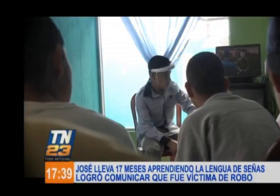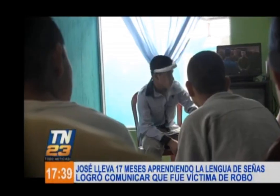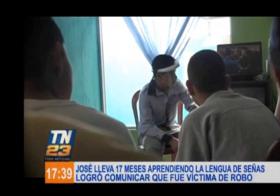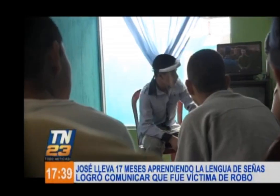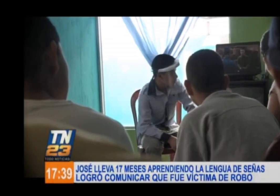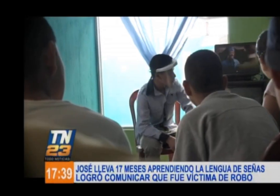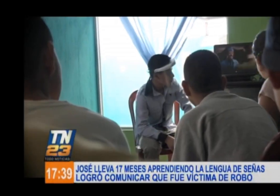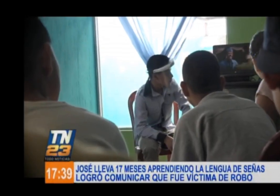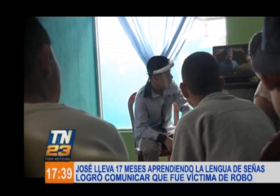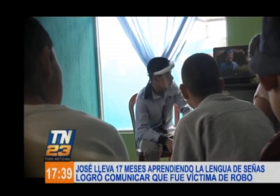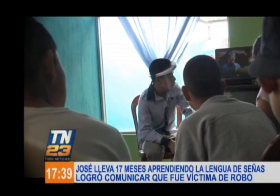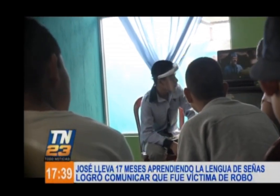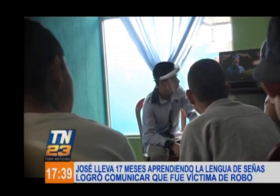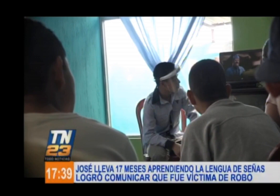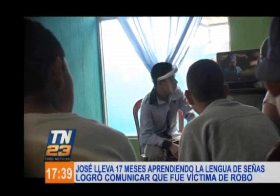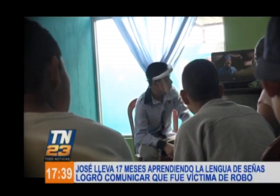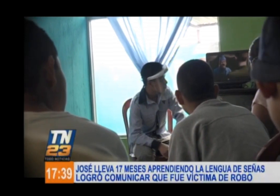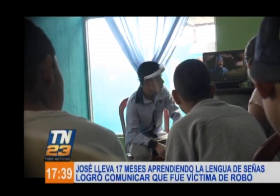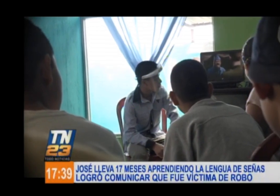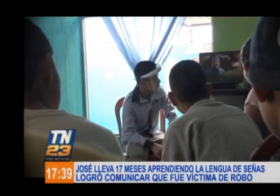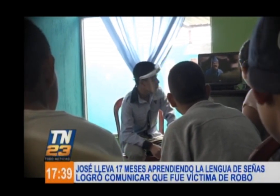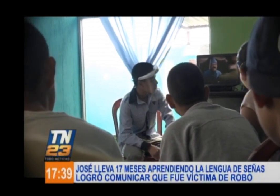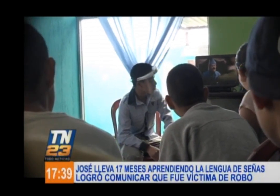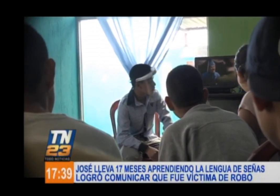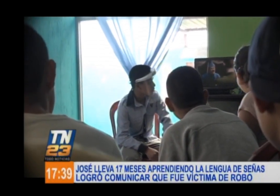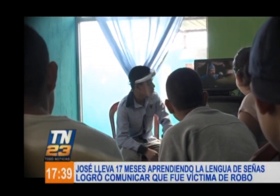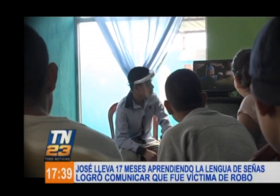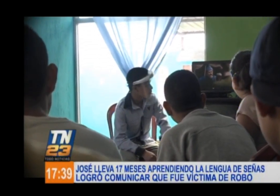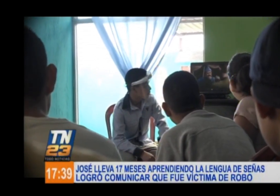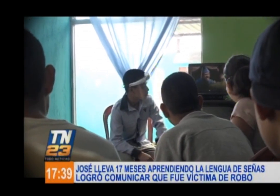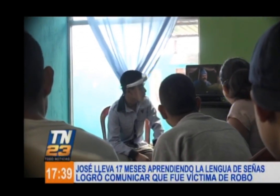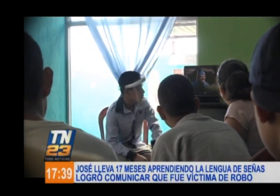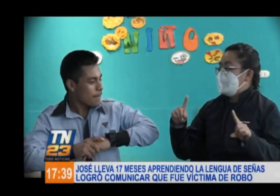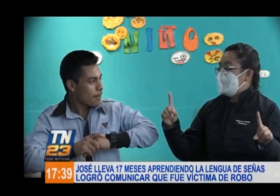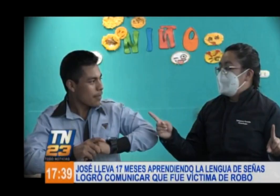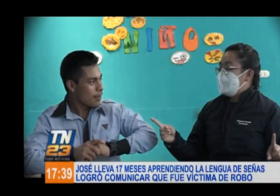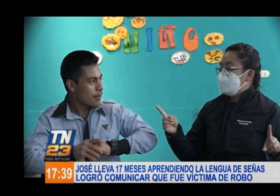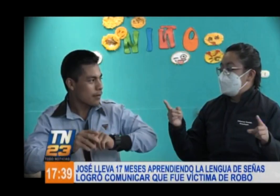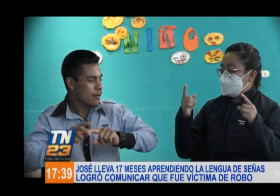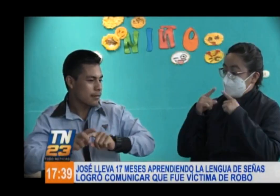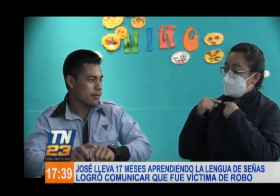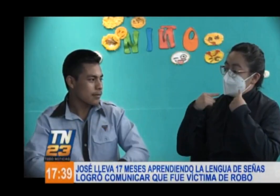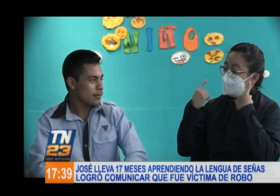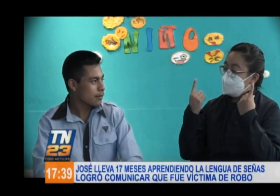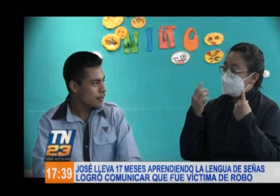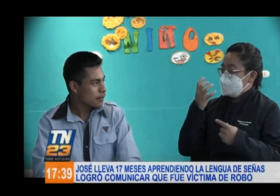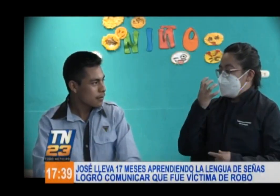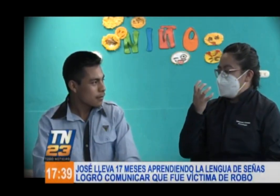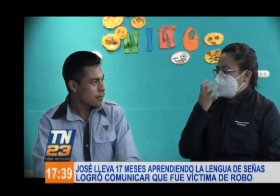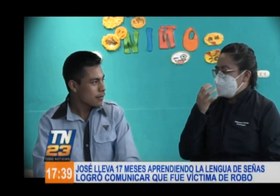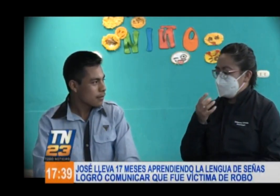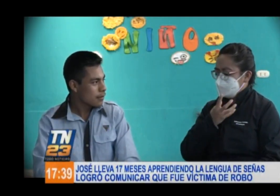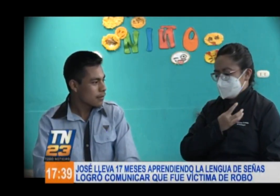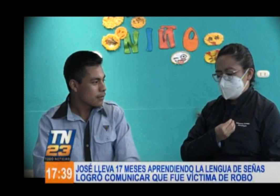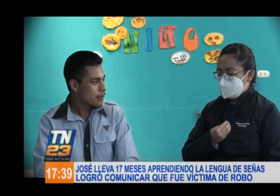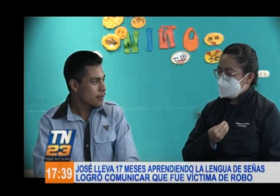Durante 17 meses, José ha recibido clases de lengua de señas. Gracias a ello ha logrado expresarse con facilidad,